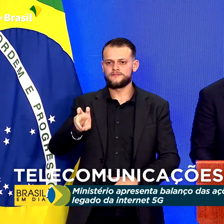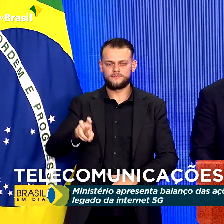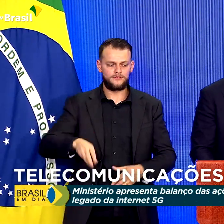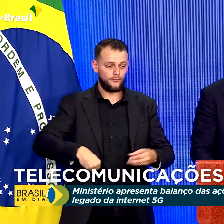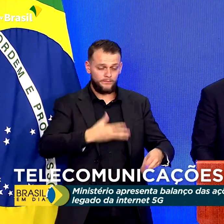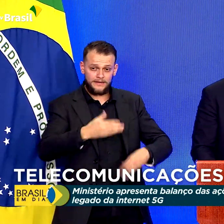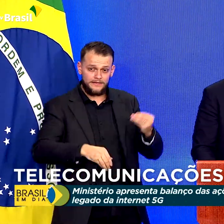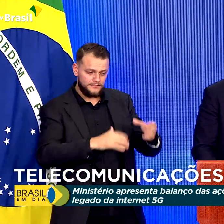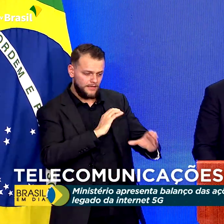telecomunicações e educação.